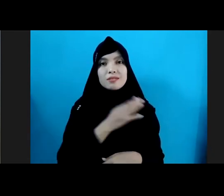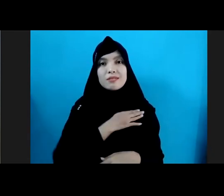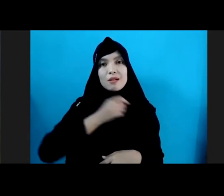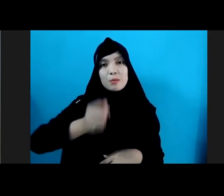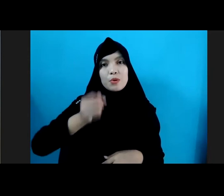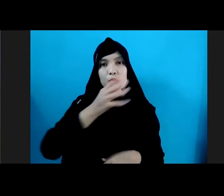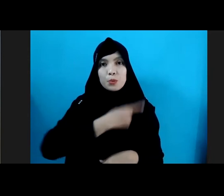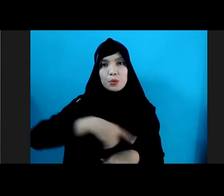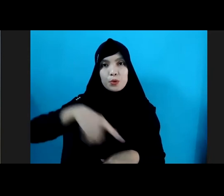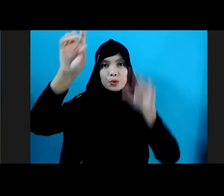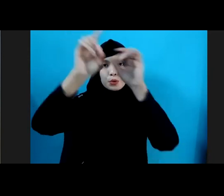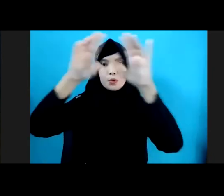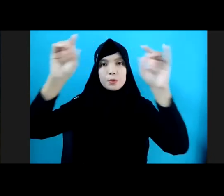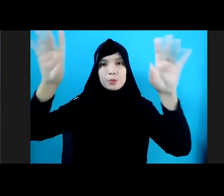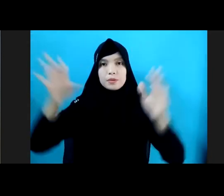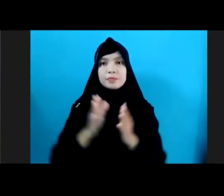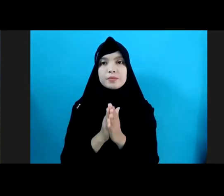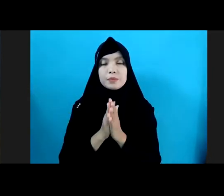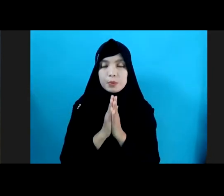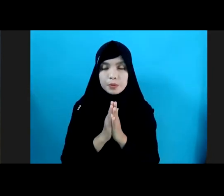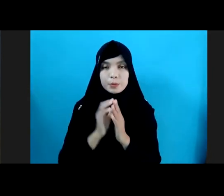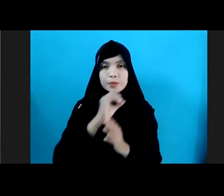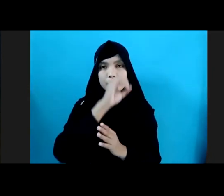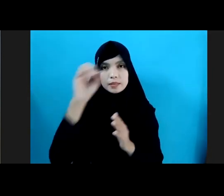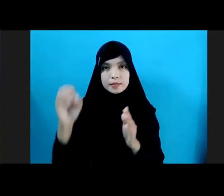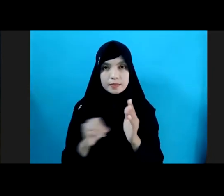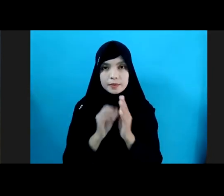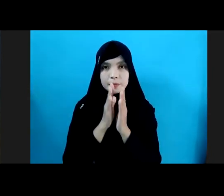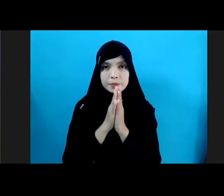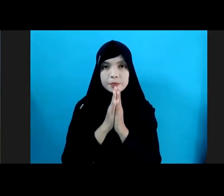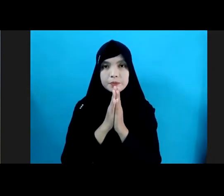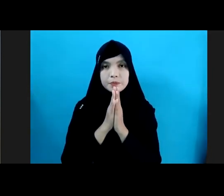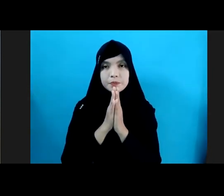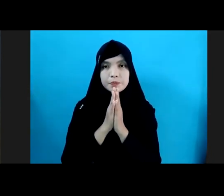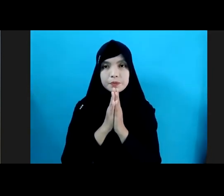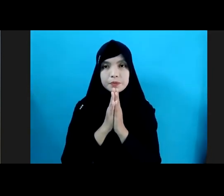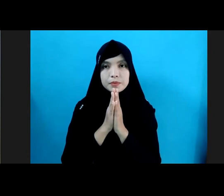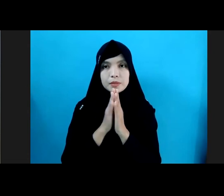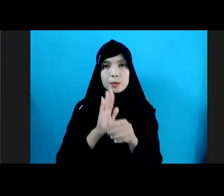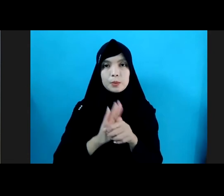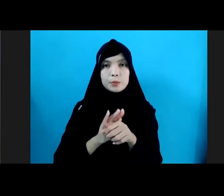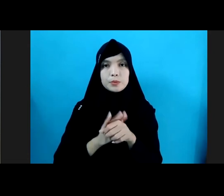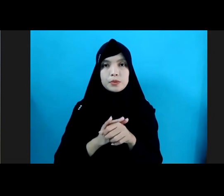wabarakatuh Om Santi Santi Santi Om Namo Buddhaya